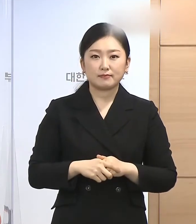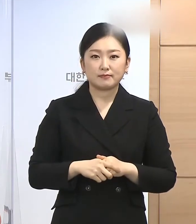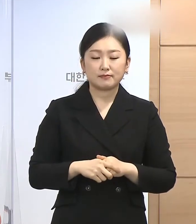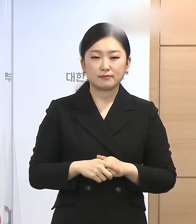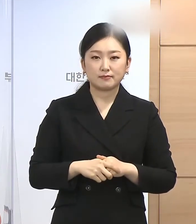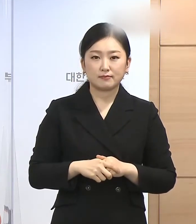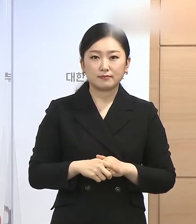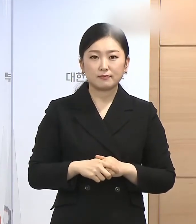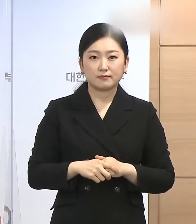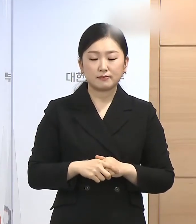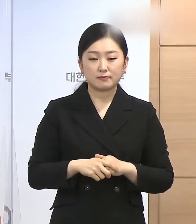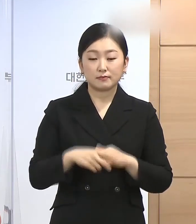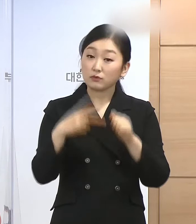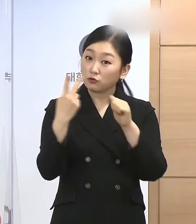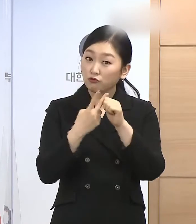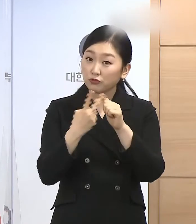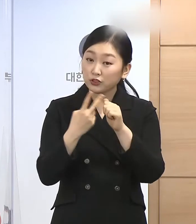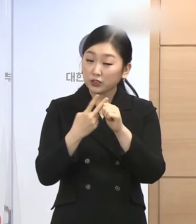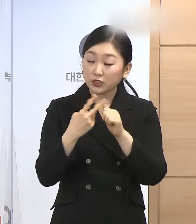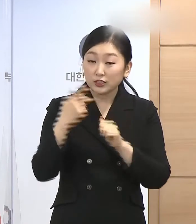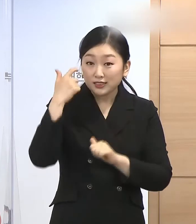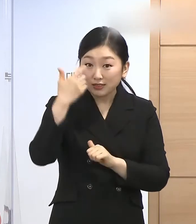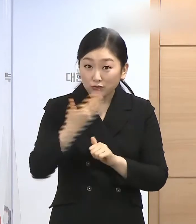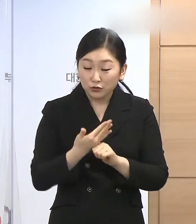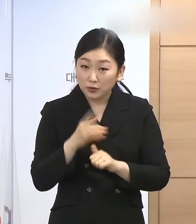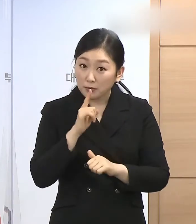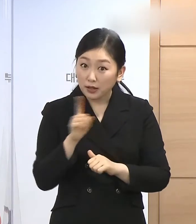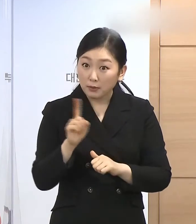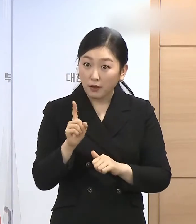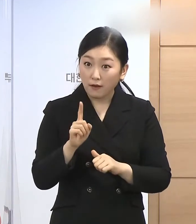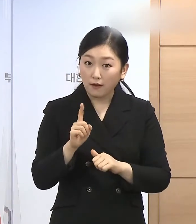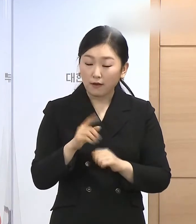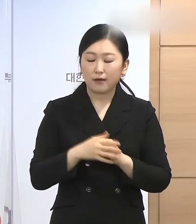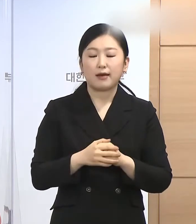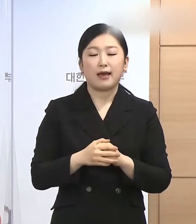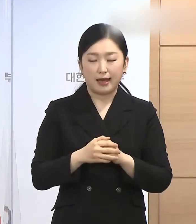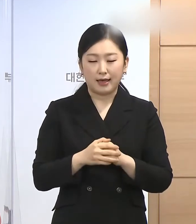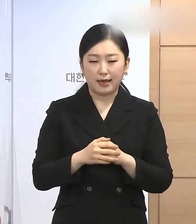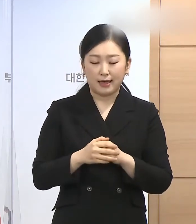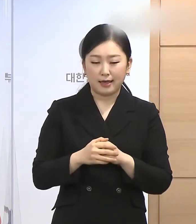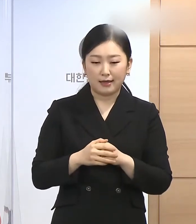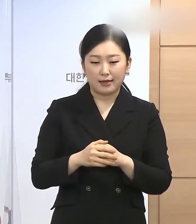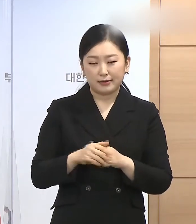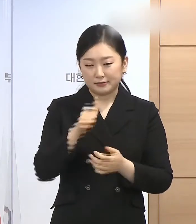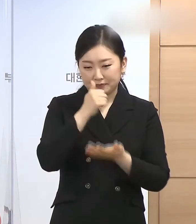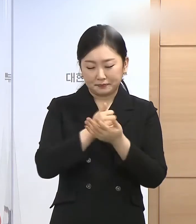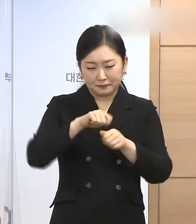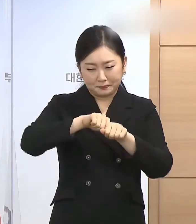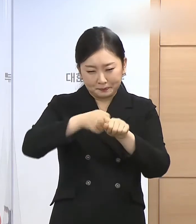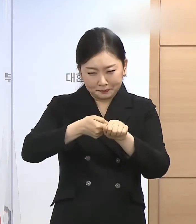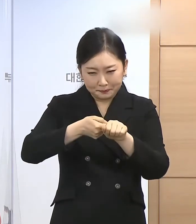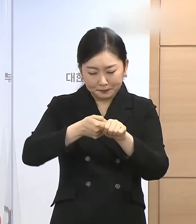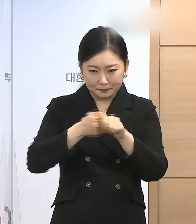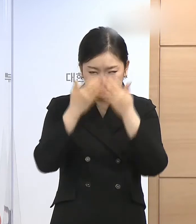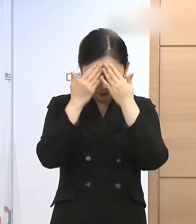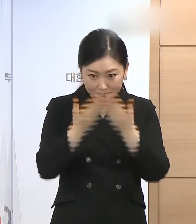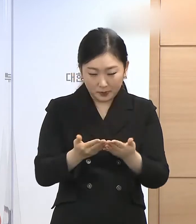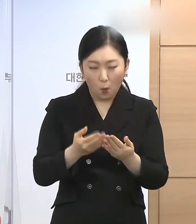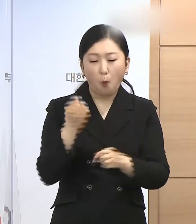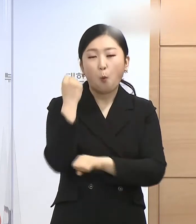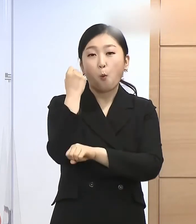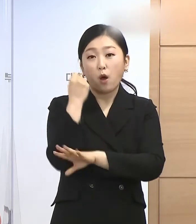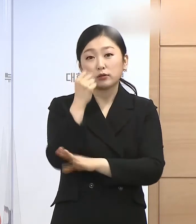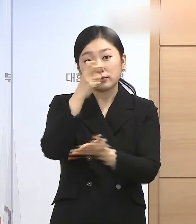또 지금 두 번째 질문이 사면에 원치인 것? 이번 사면은